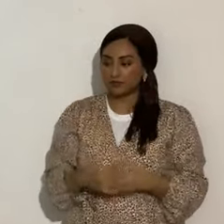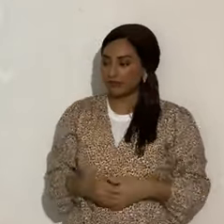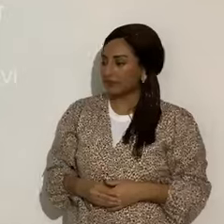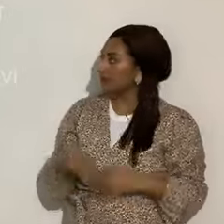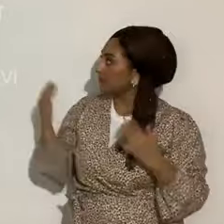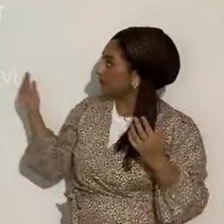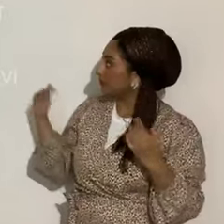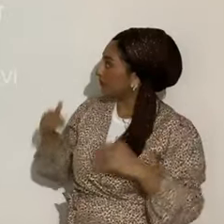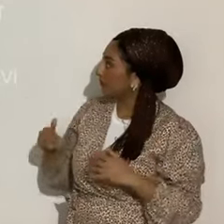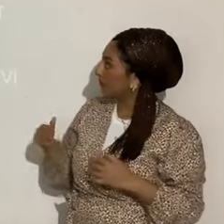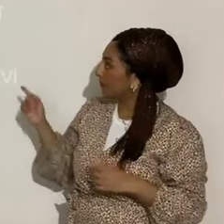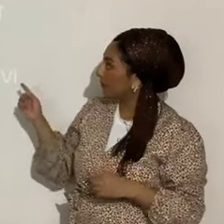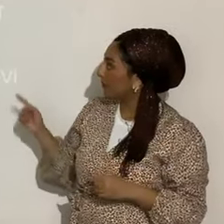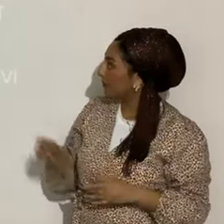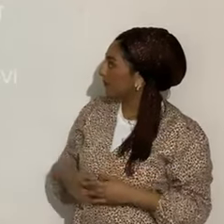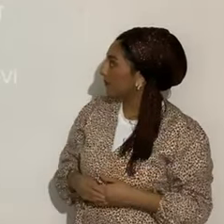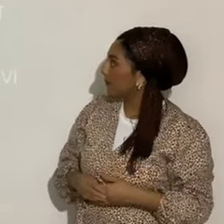a la siguiente, ahí está,